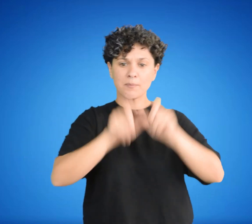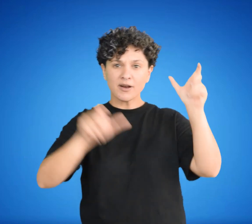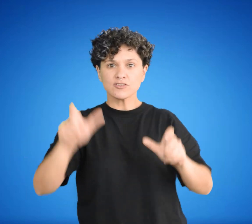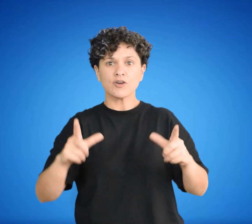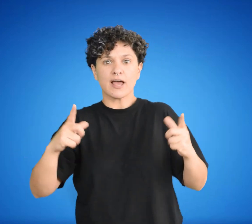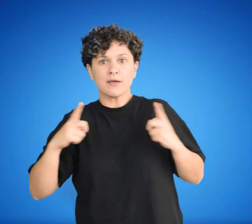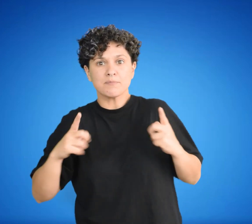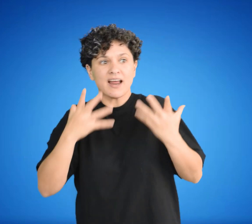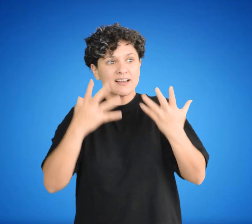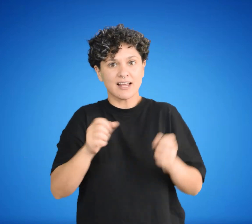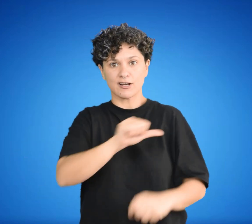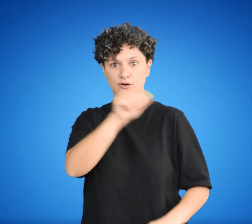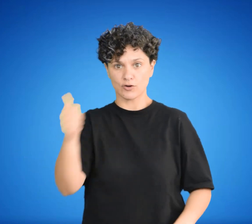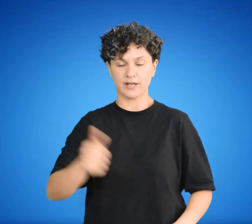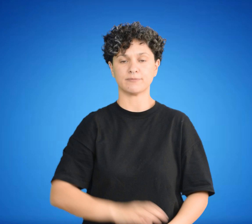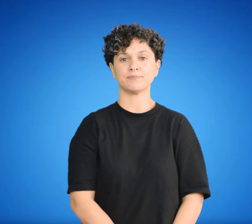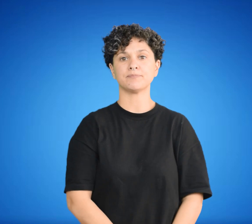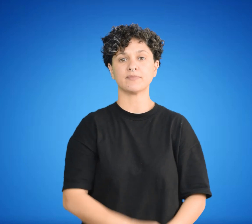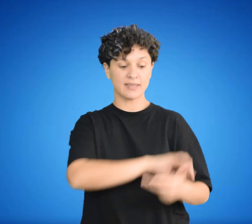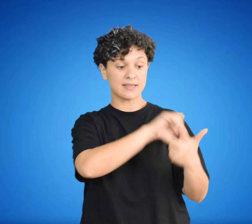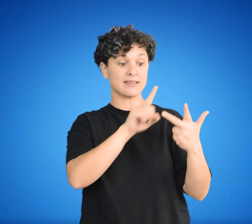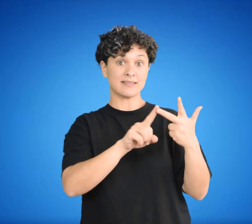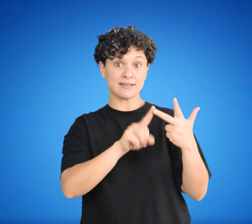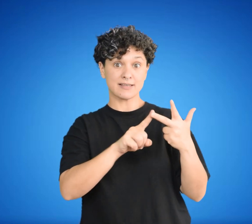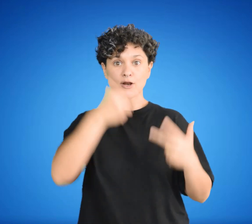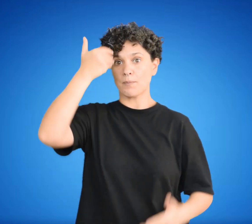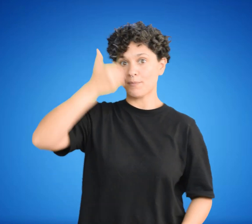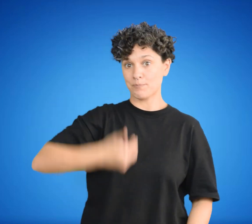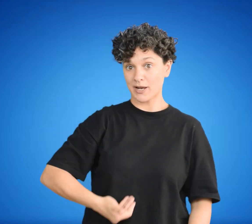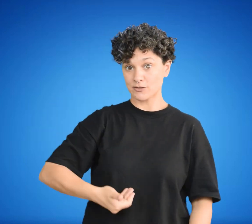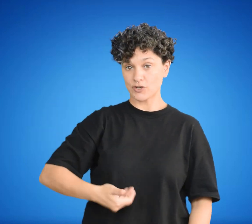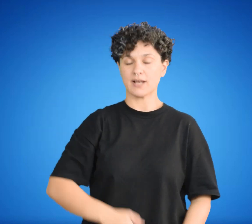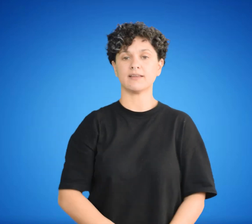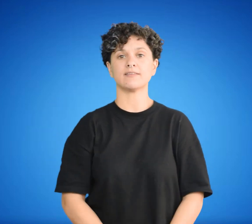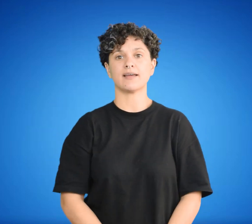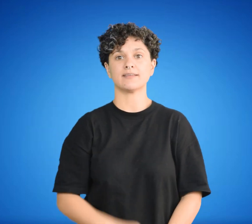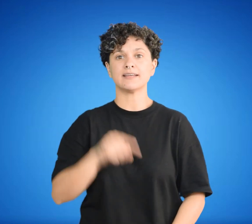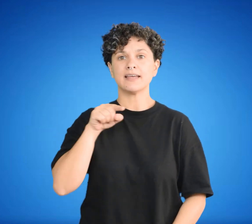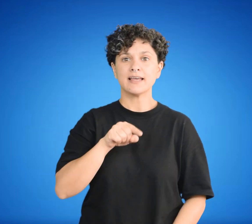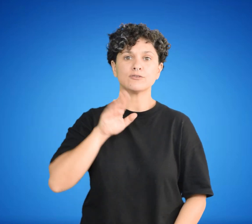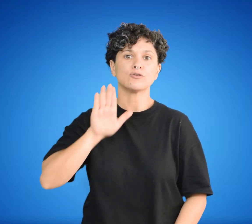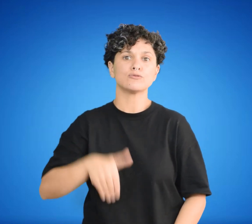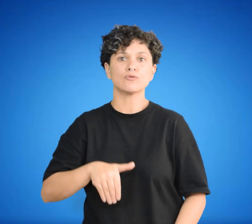y a la aceptación de las expectativas colectivas impuestas. El de personalidad.